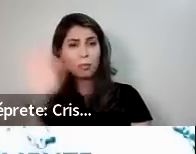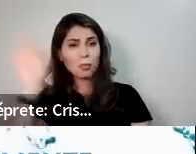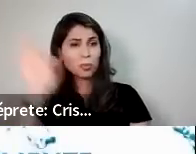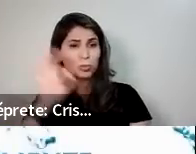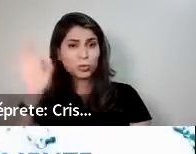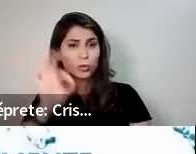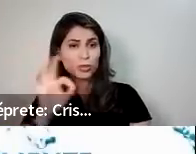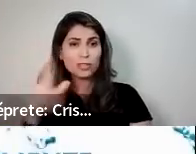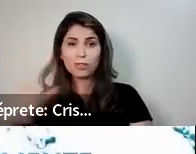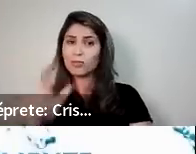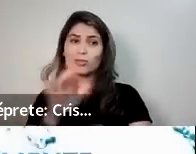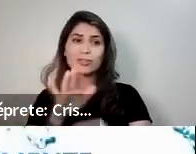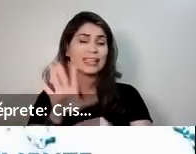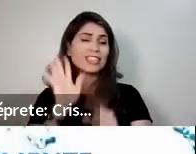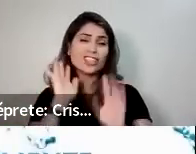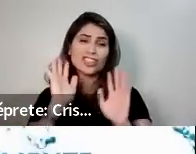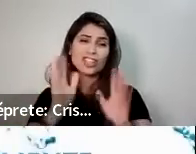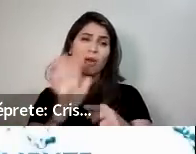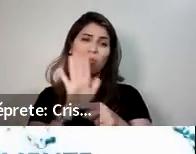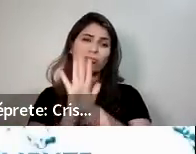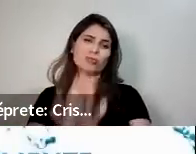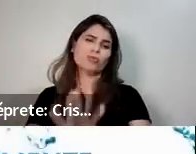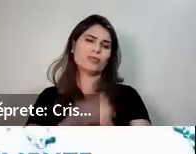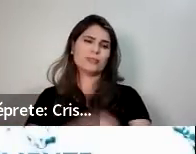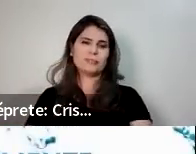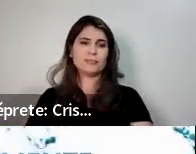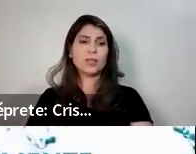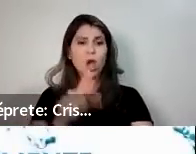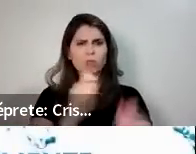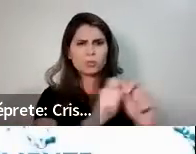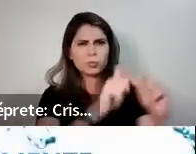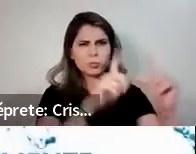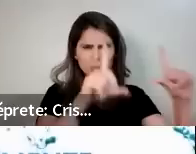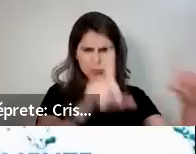só aqui a foto do lado esquerdo, a pessoa tomando água.